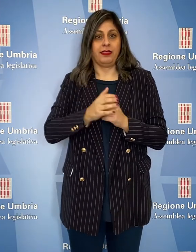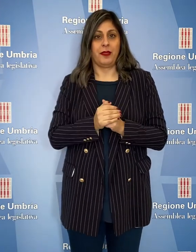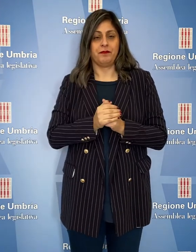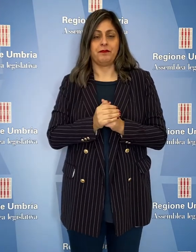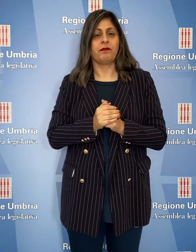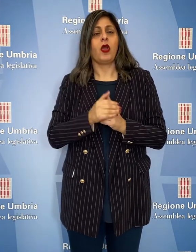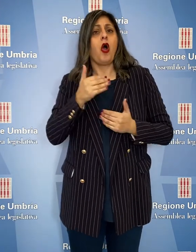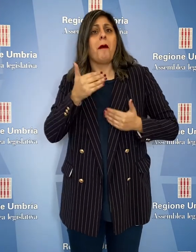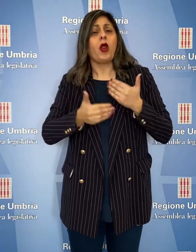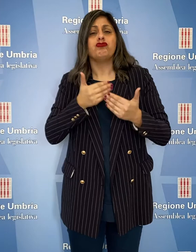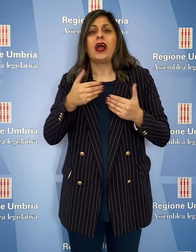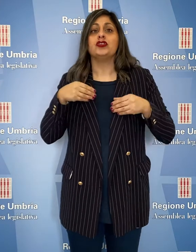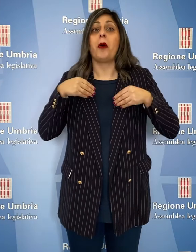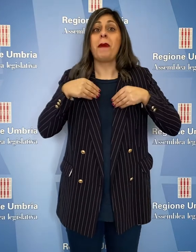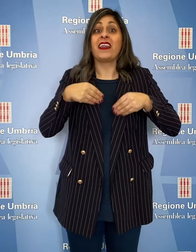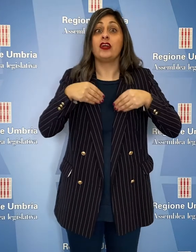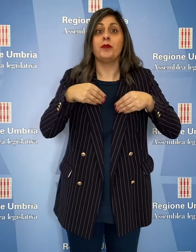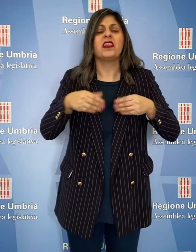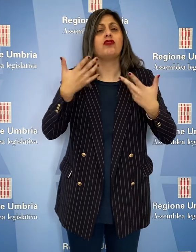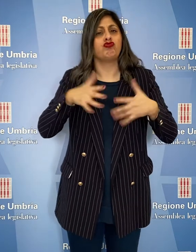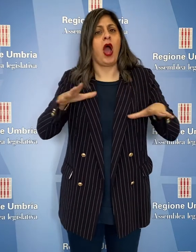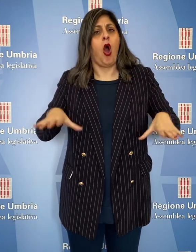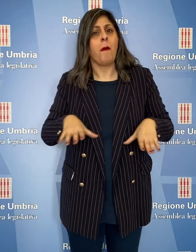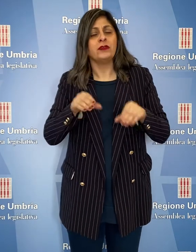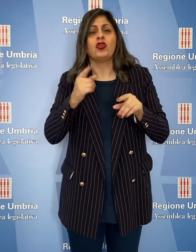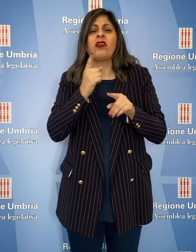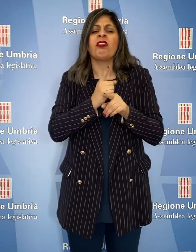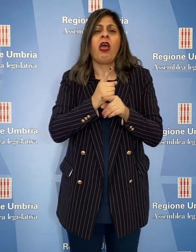è già iniziato e vedrà un confronto con tutti.